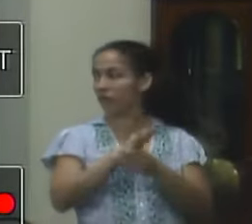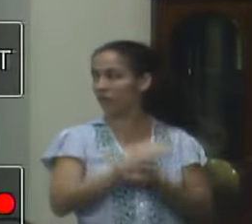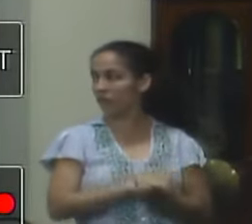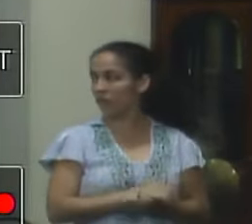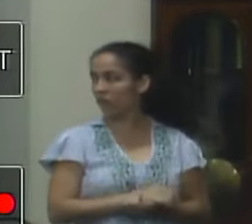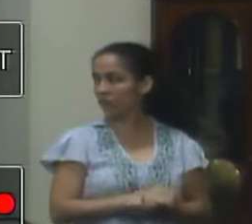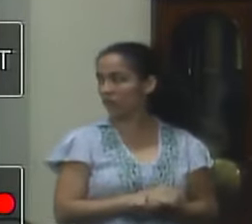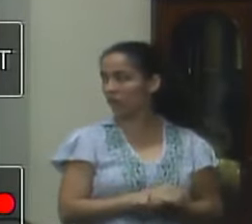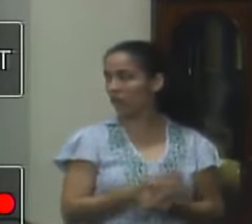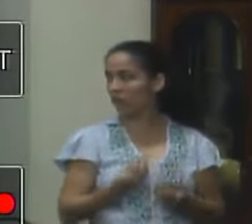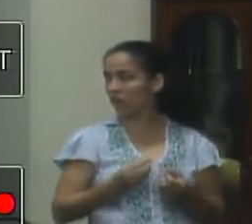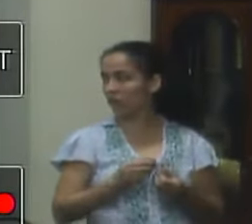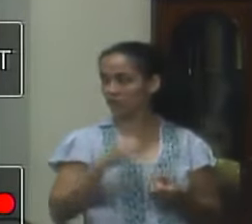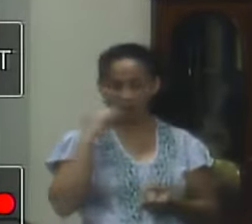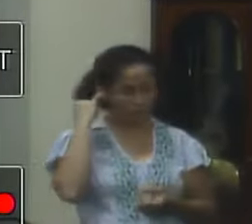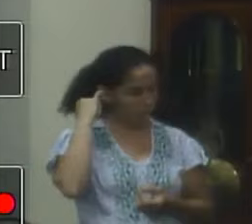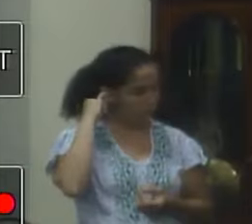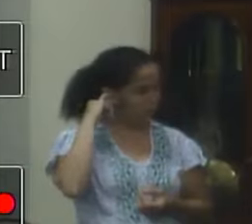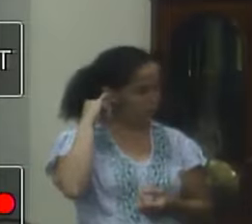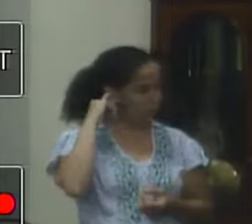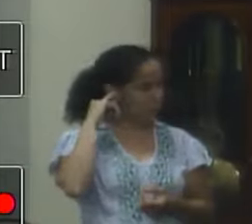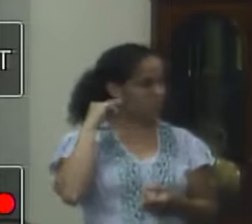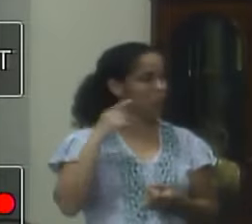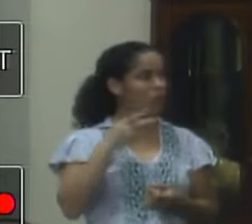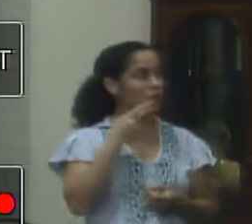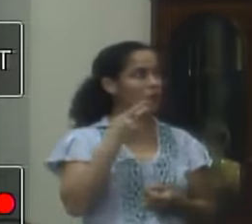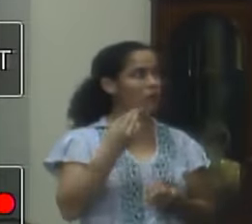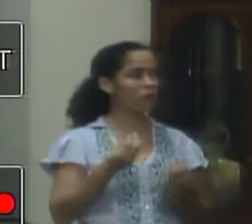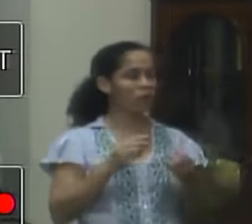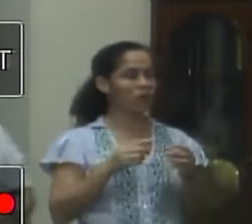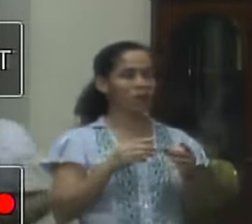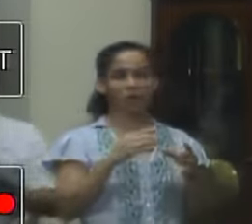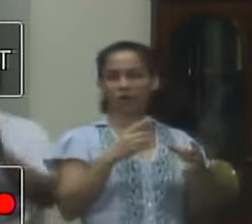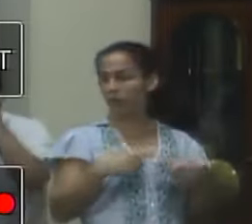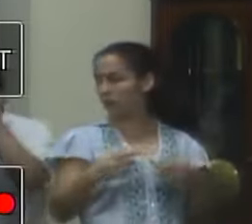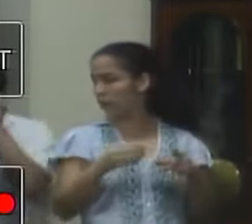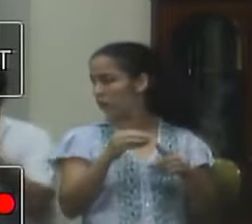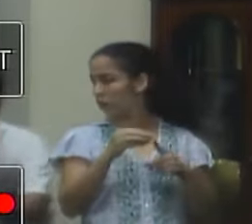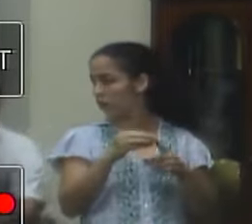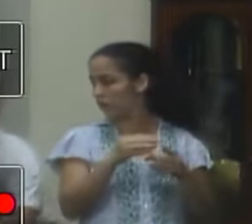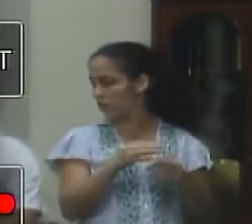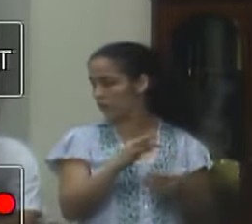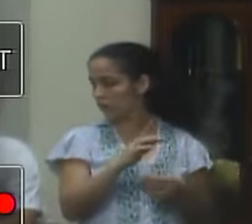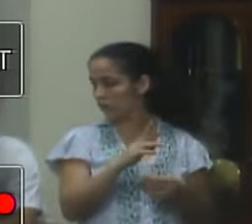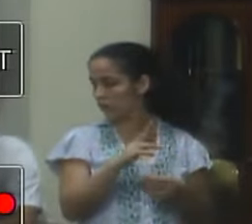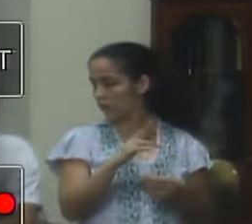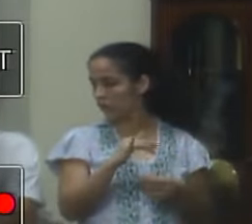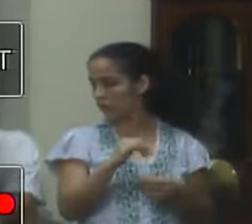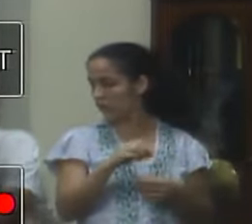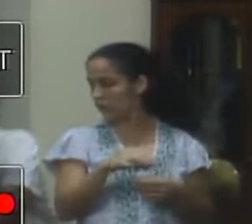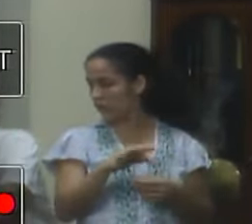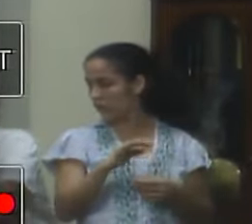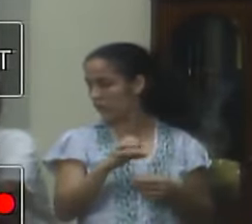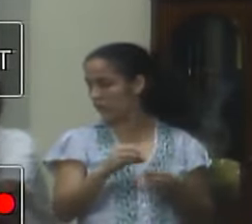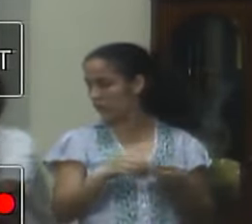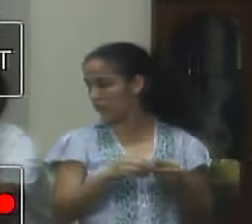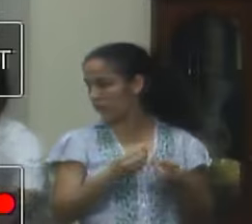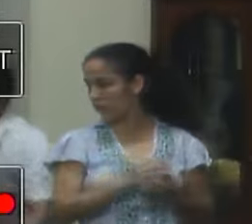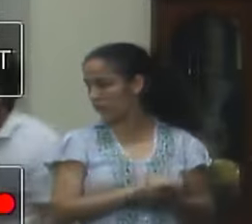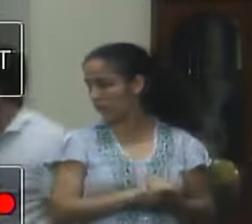informações de fazer o levantamento dos pontos turísticos lá de Paraná que temos a Embrapa temos lá vereador David